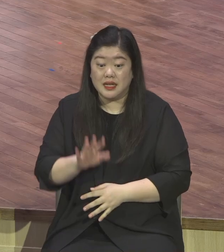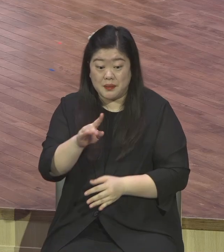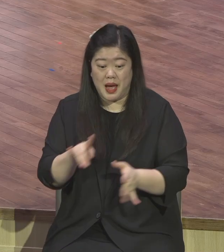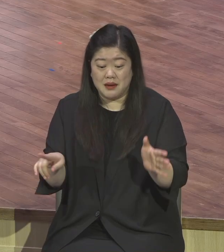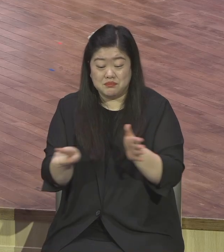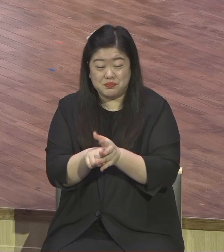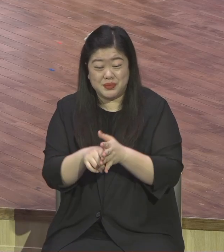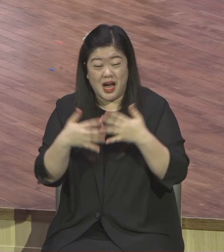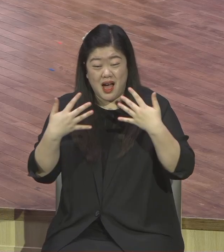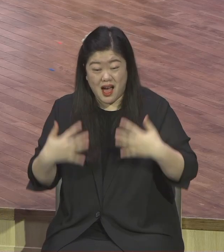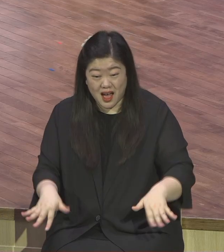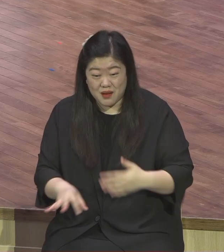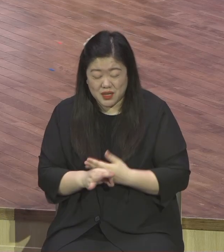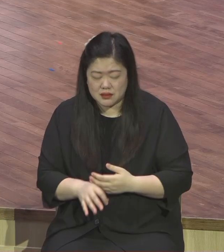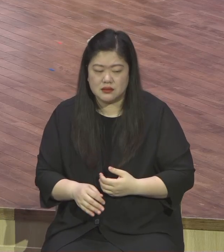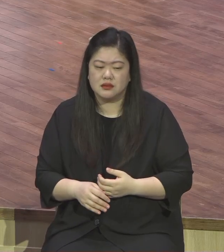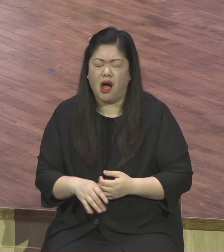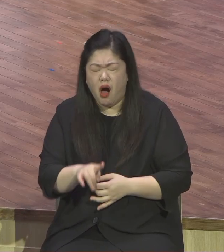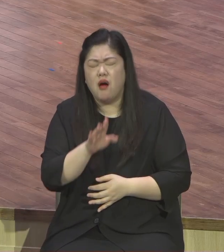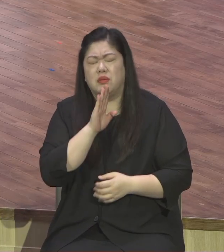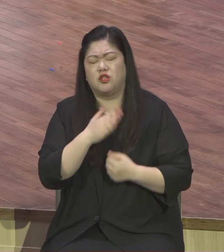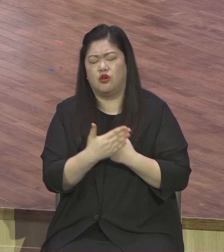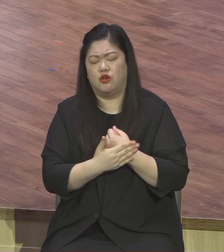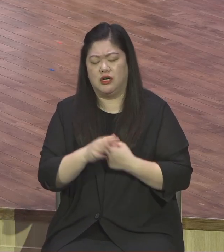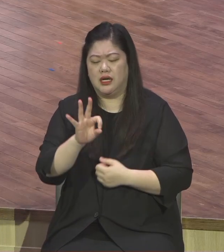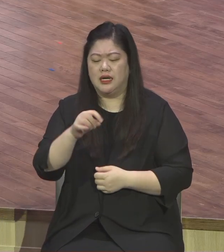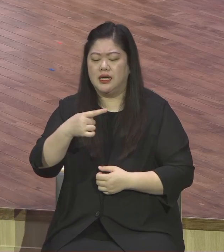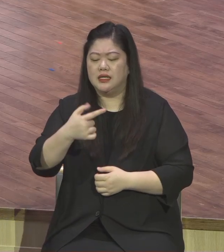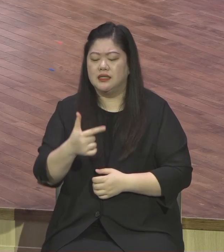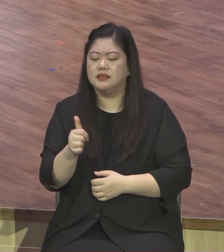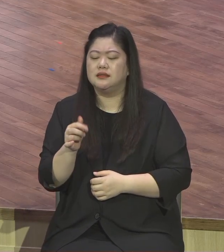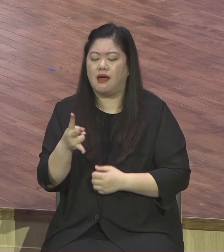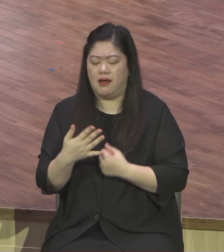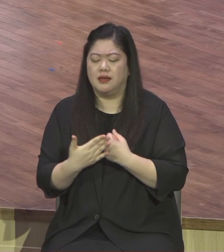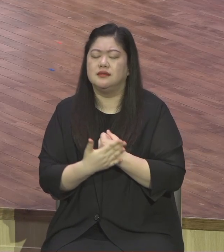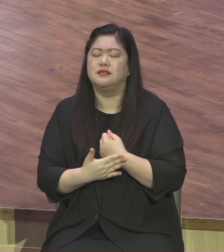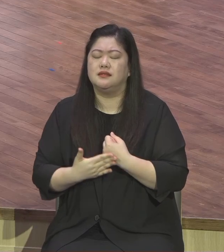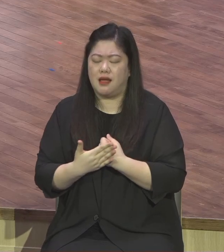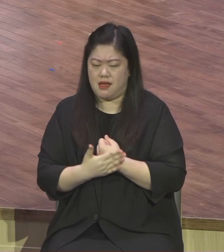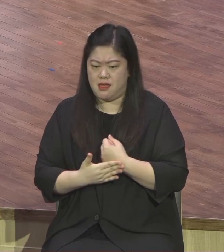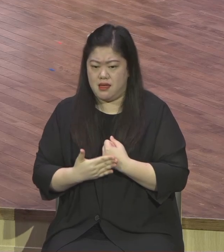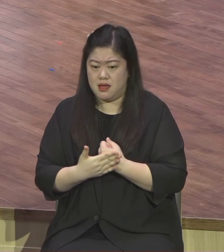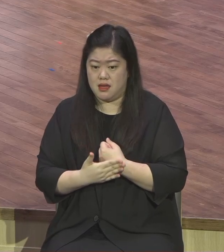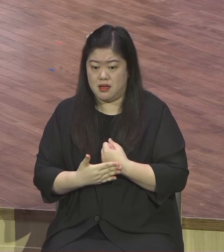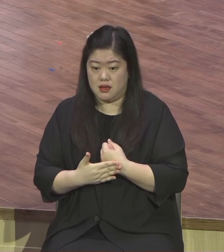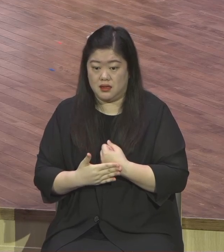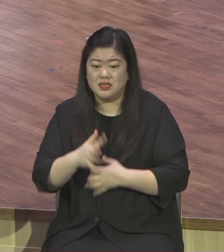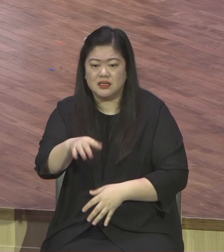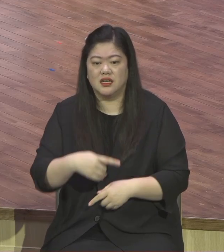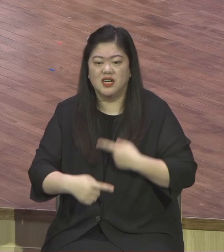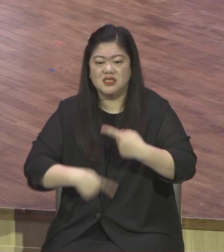지나가는 말로 그냥 중의연부로듯이 할 수 있겠지만 고백적으로 하지 않습니다